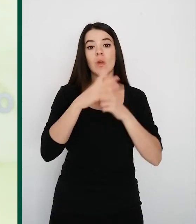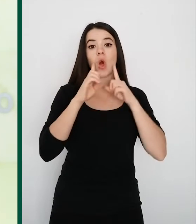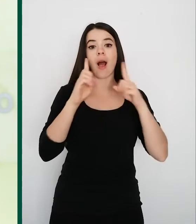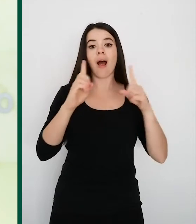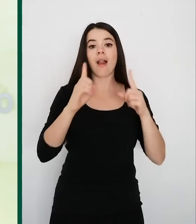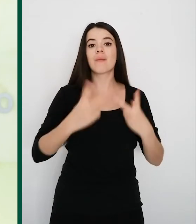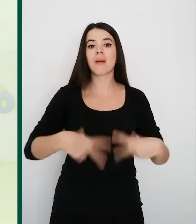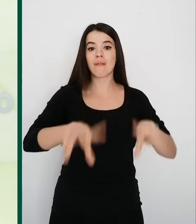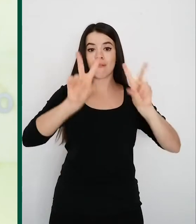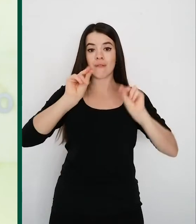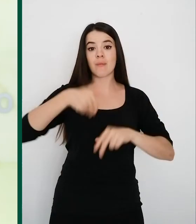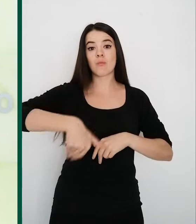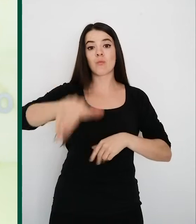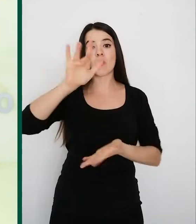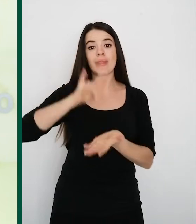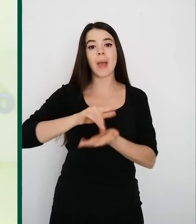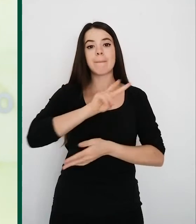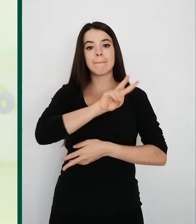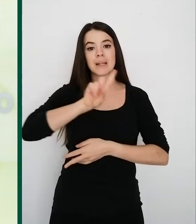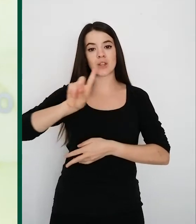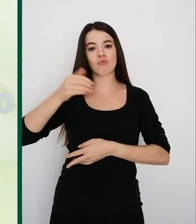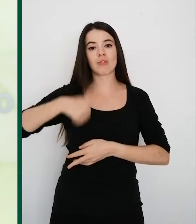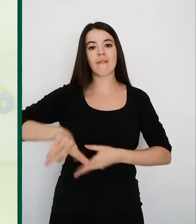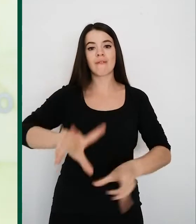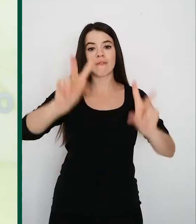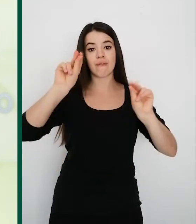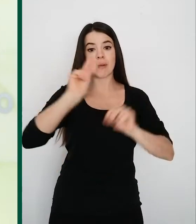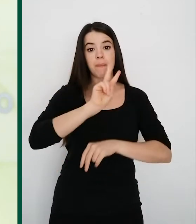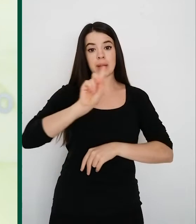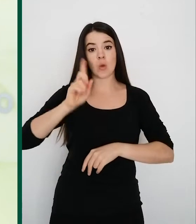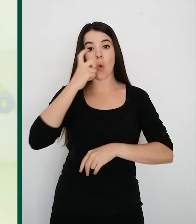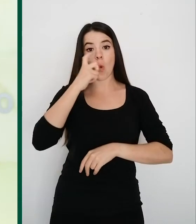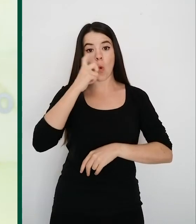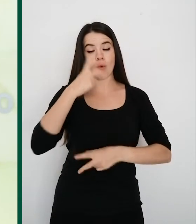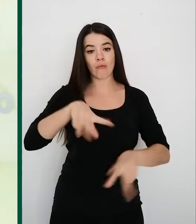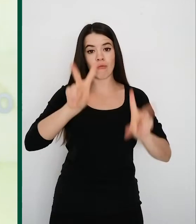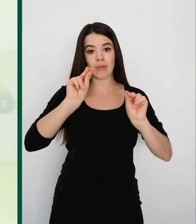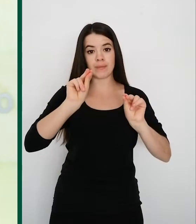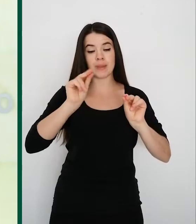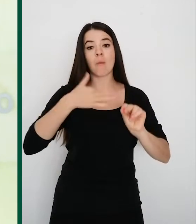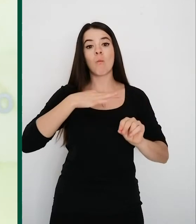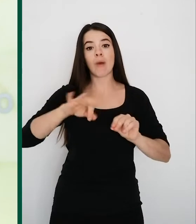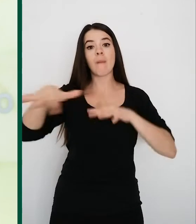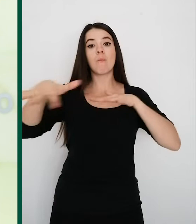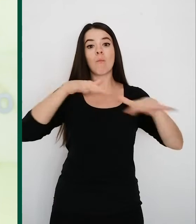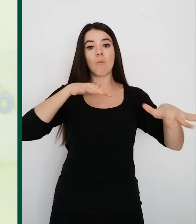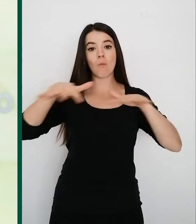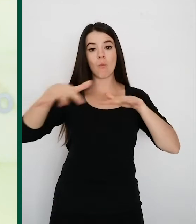estado de alarma el próximo día 21 de junio no sólo se permitirá la movilidad entre